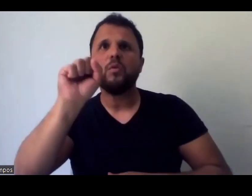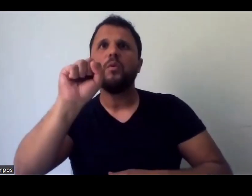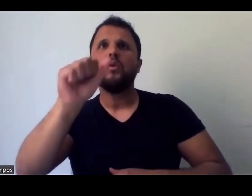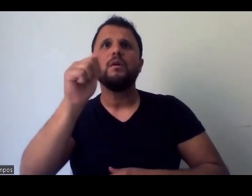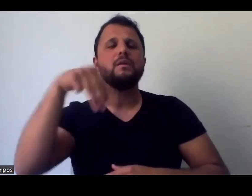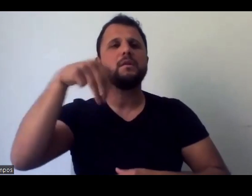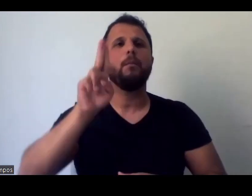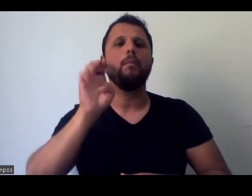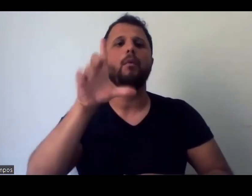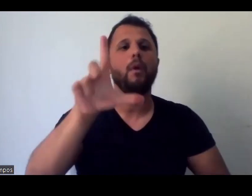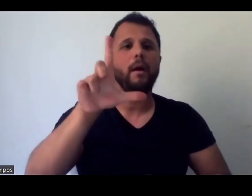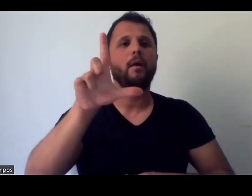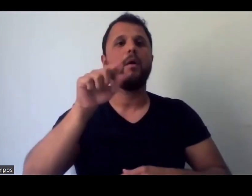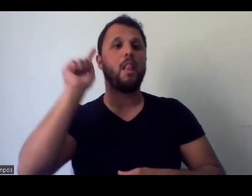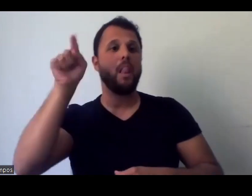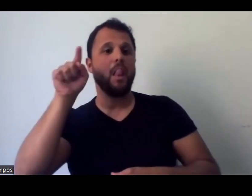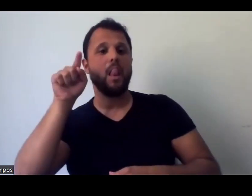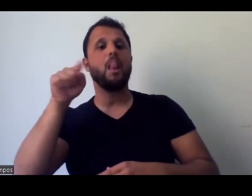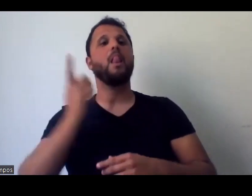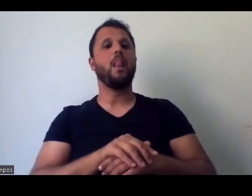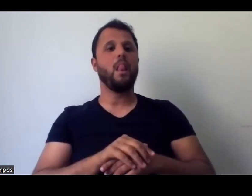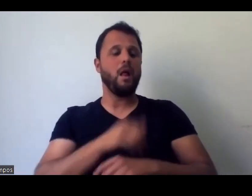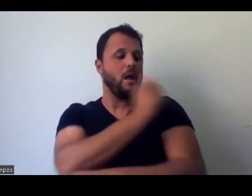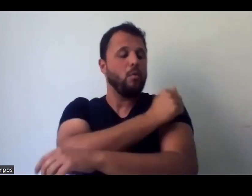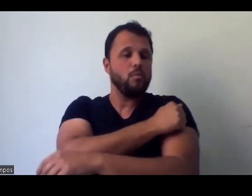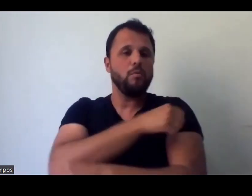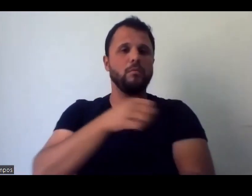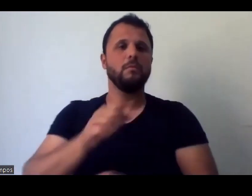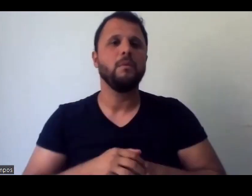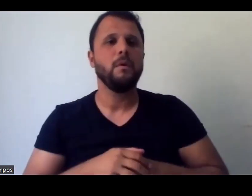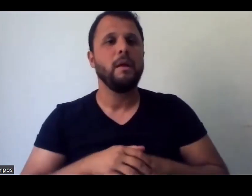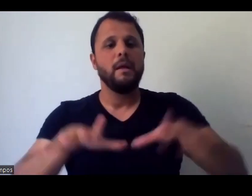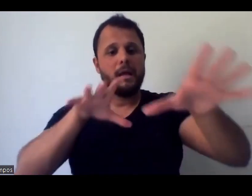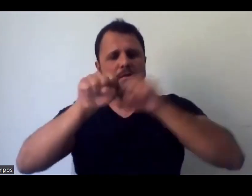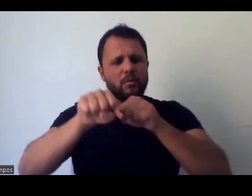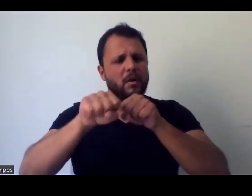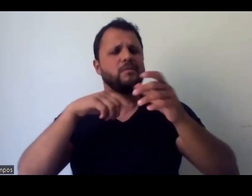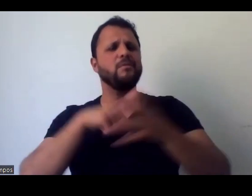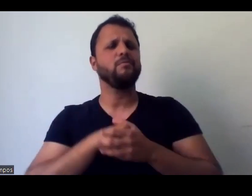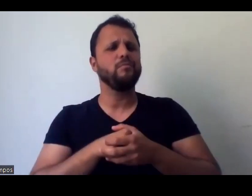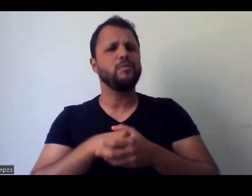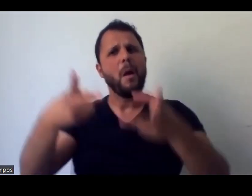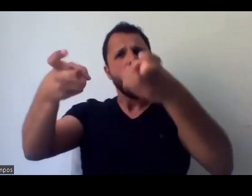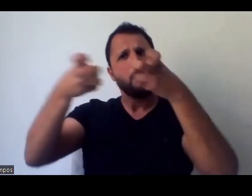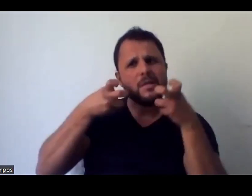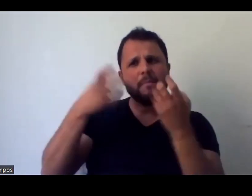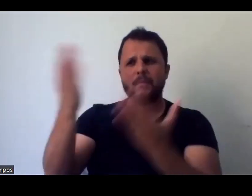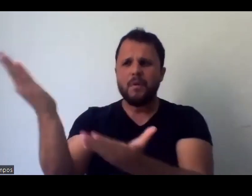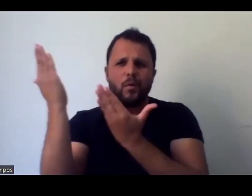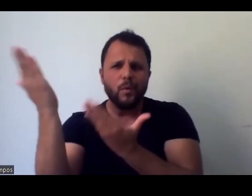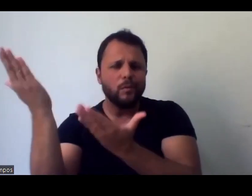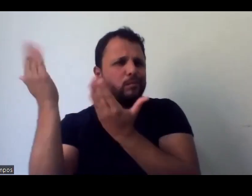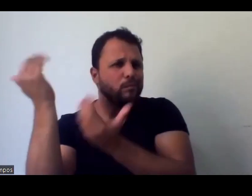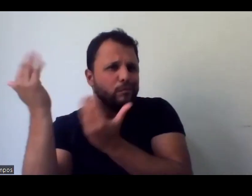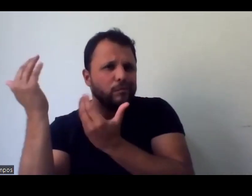Universidade Federal de Sergipe, falou, essa formação, né, a gente escutar os jovens hoje já nos garante, né, uma